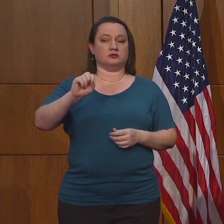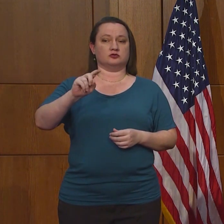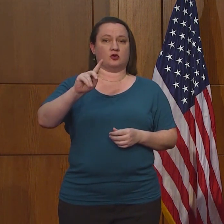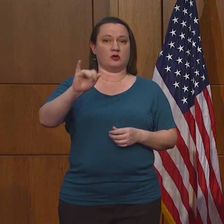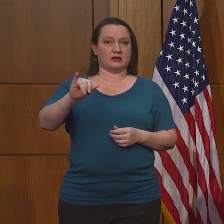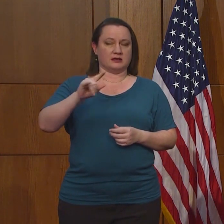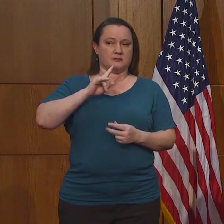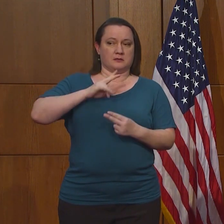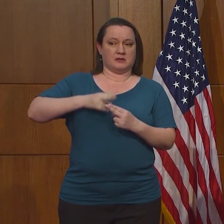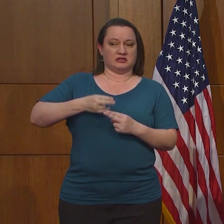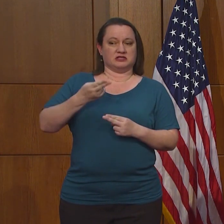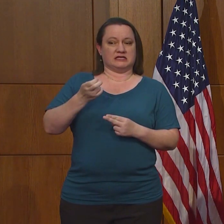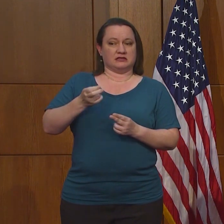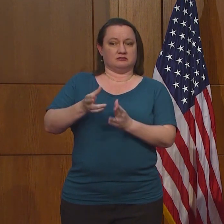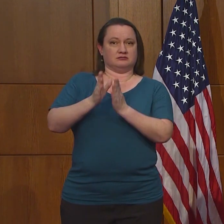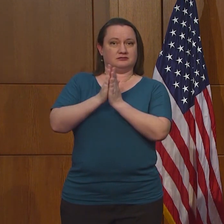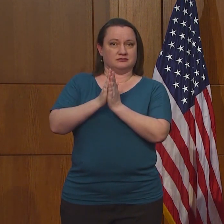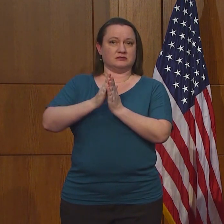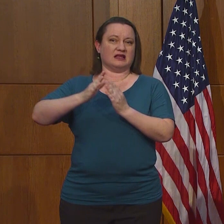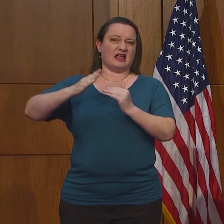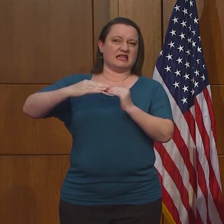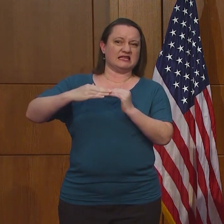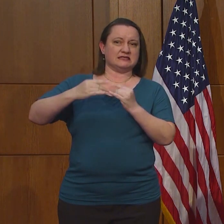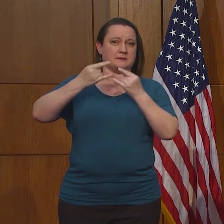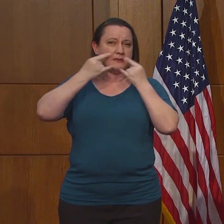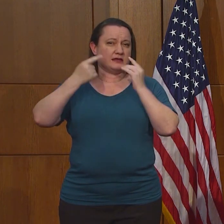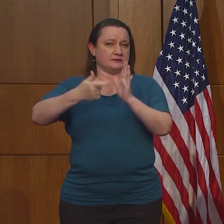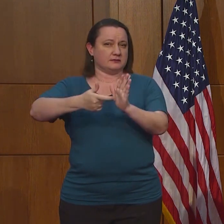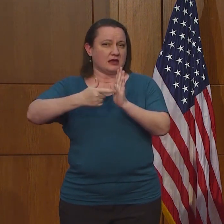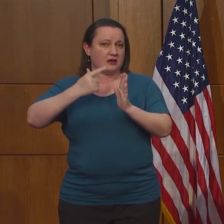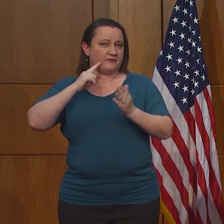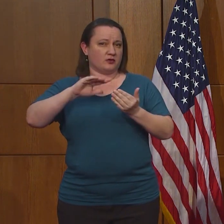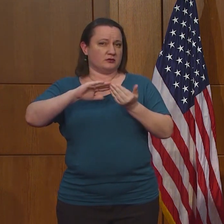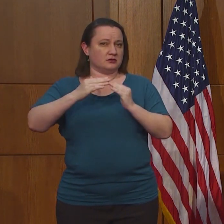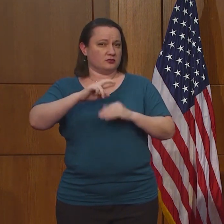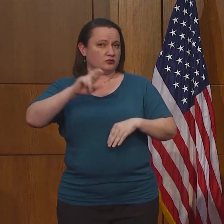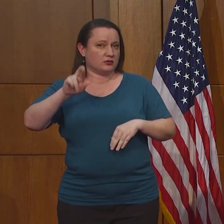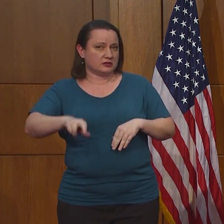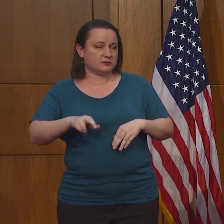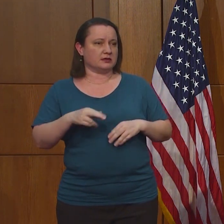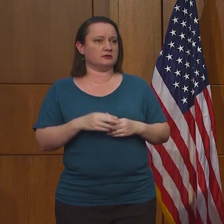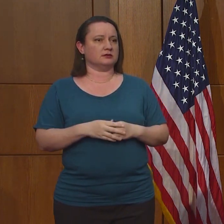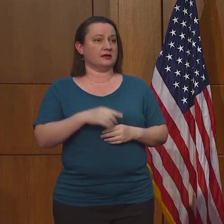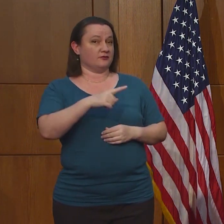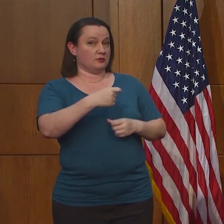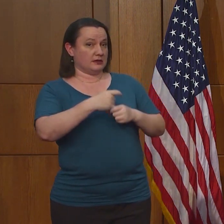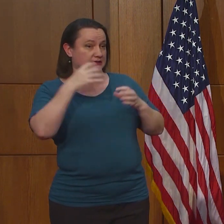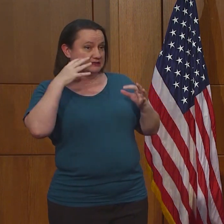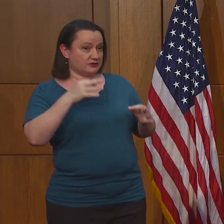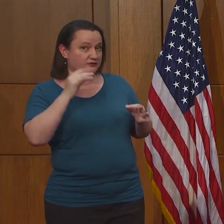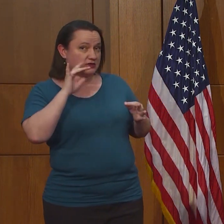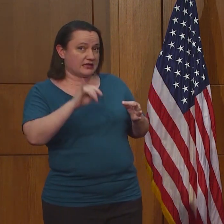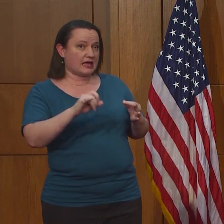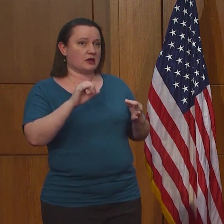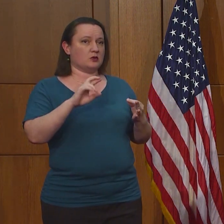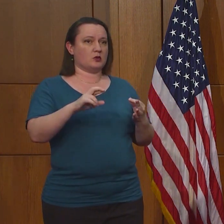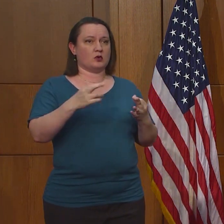pregunta y en unos segundos nos va a repetir la pregunta y va a responderla.